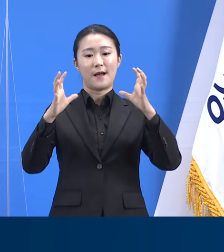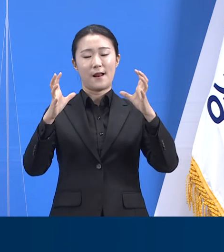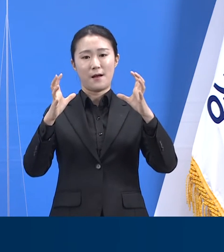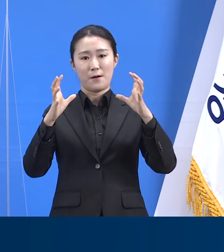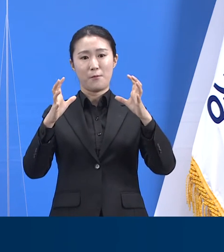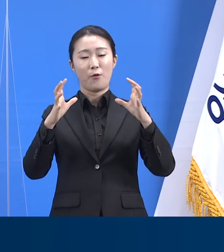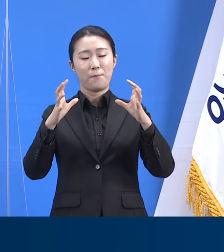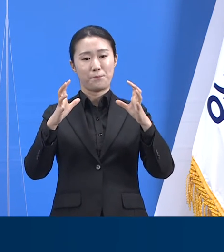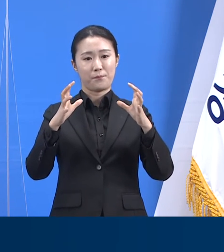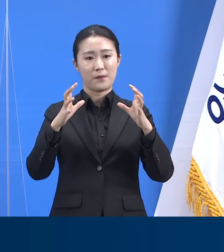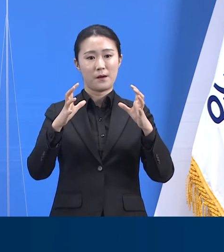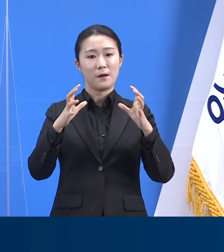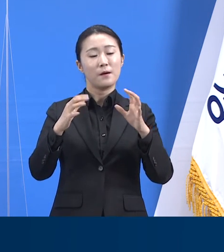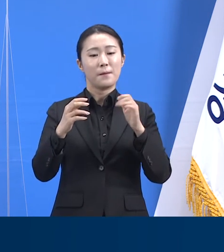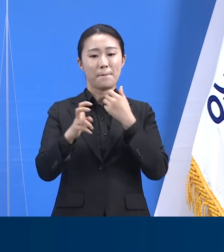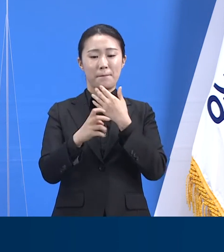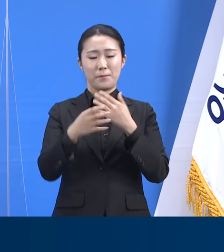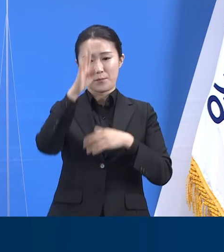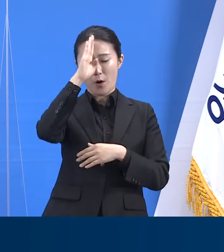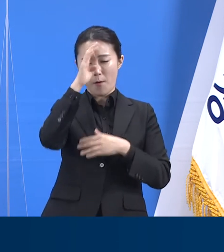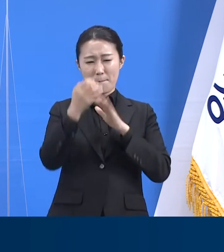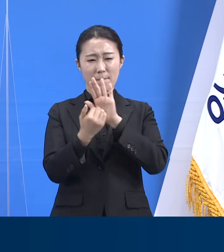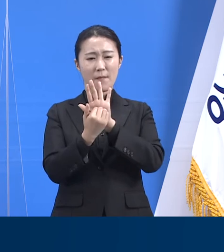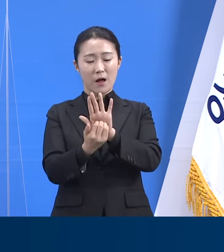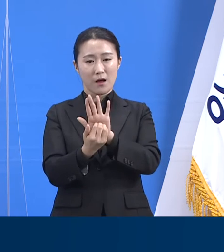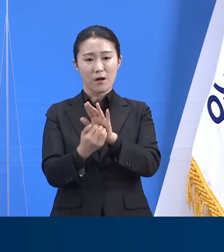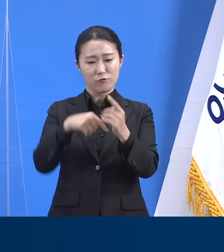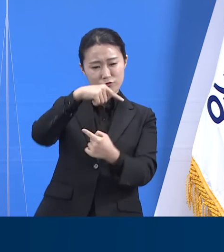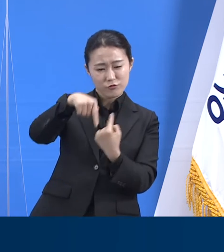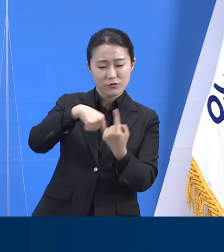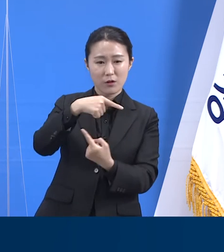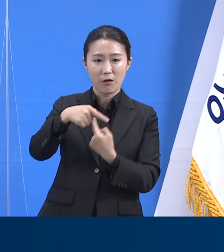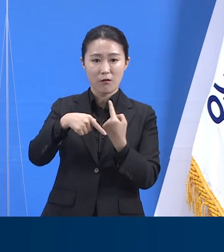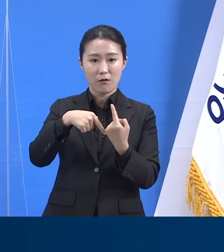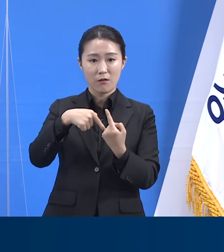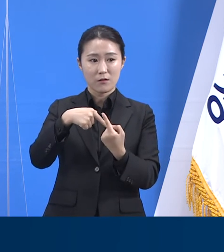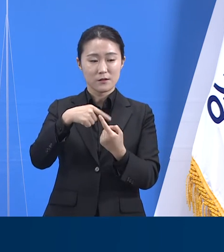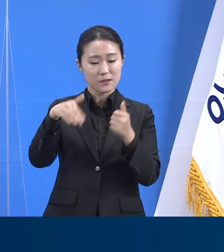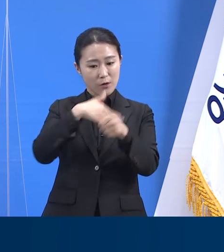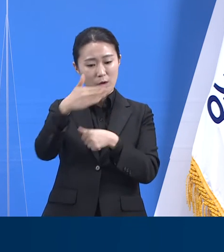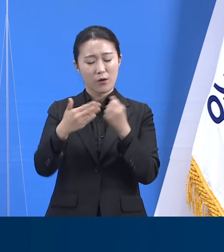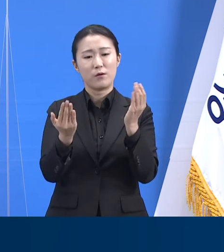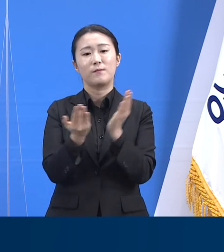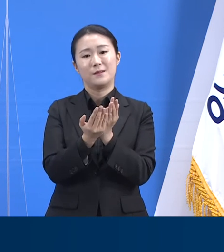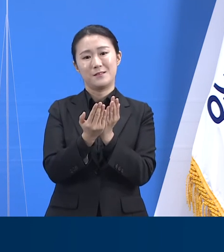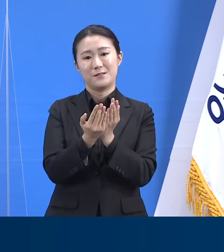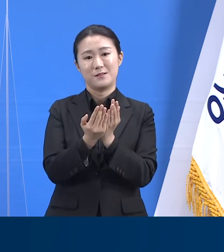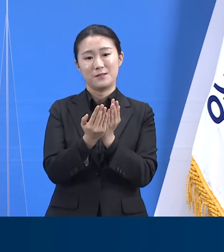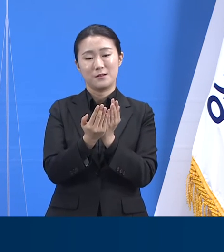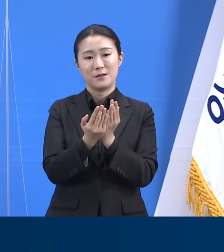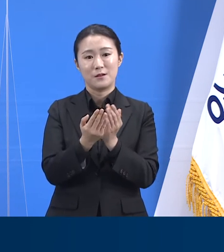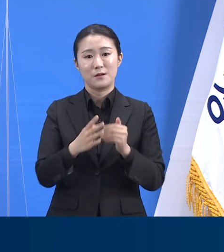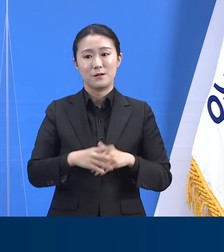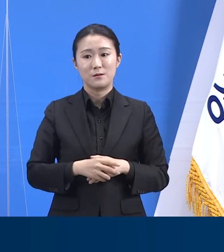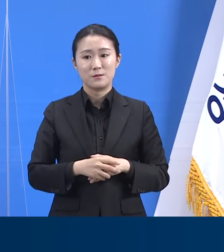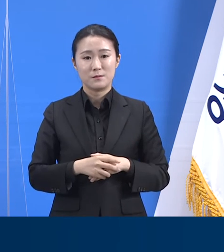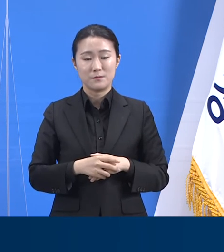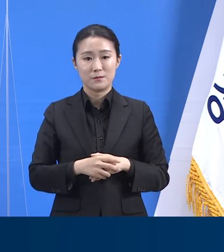즉, 관찰기관 중 몸이 아프다고 호소하는 사람에게 진단검사를 실시하는 경우가 많습니다.